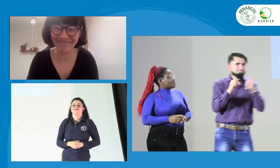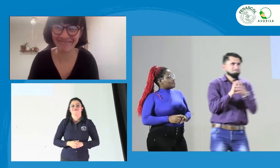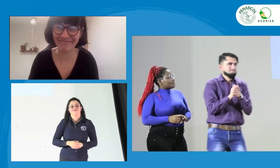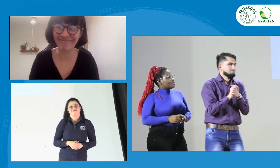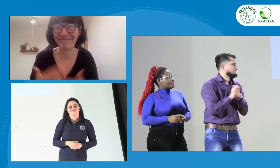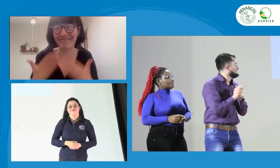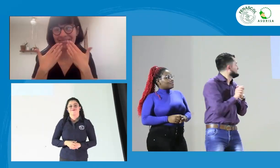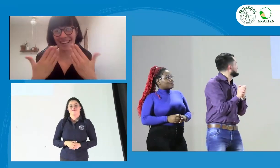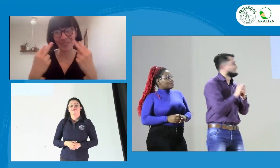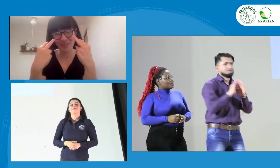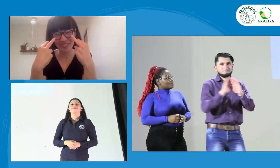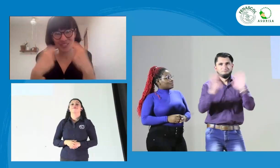Bien.